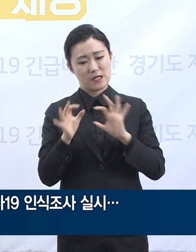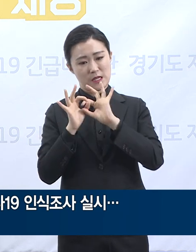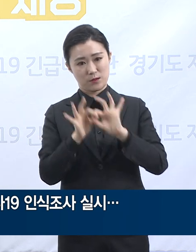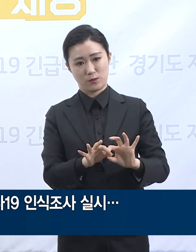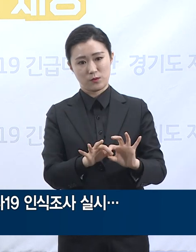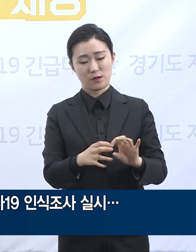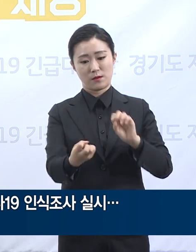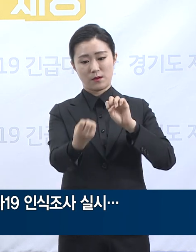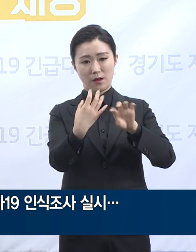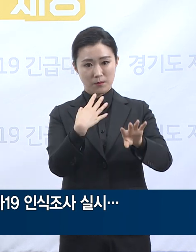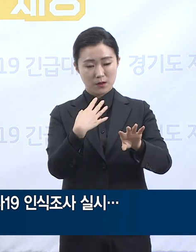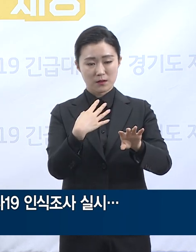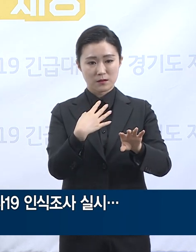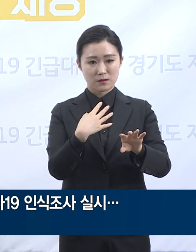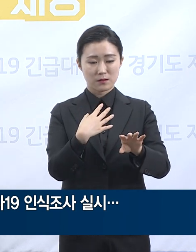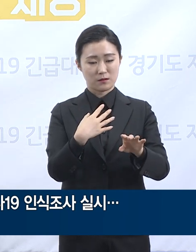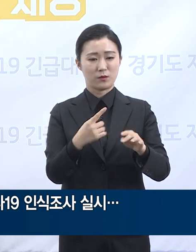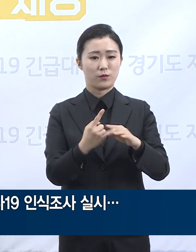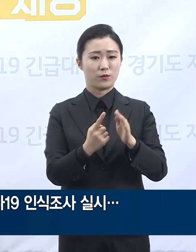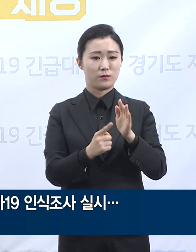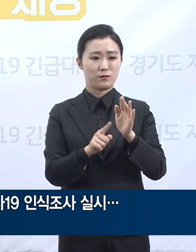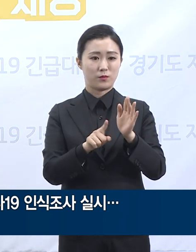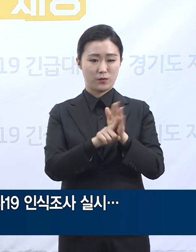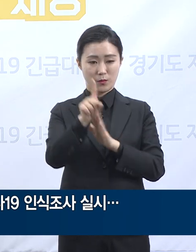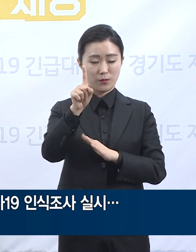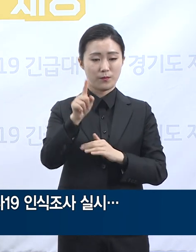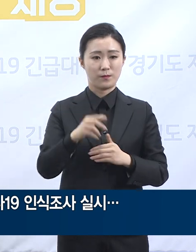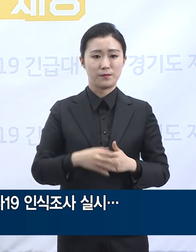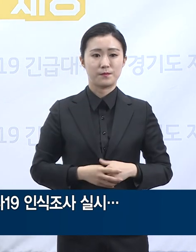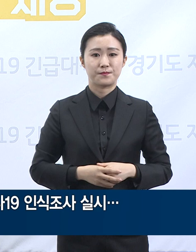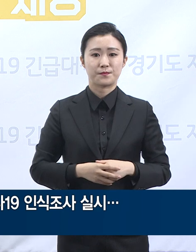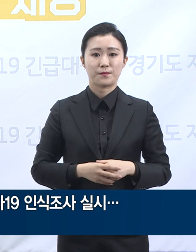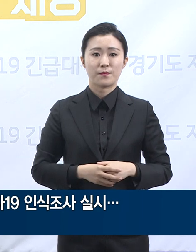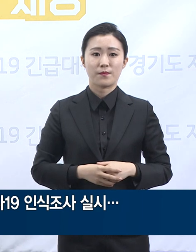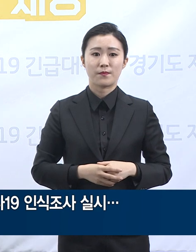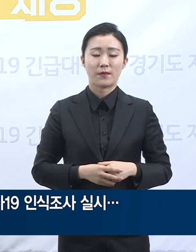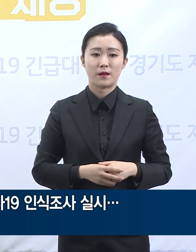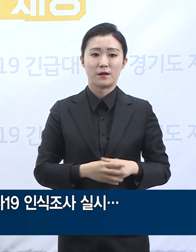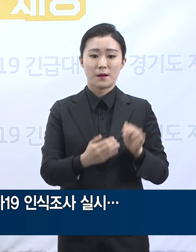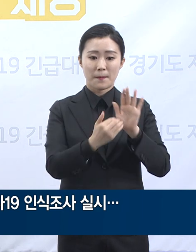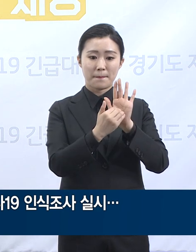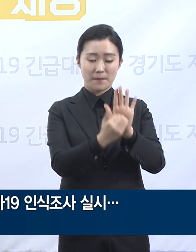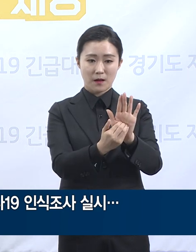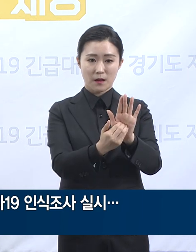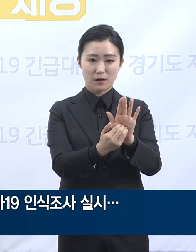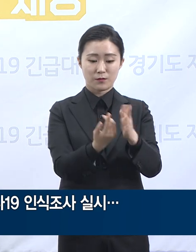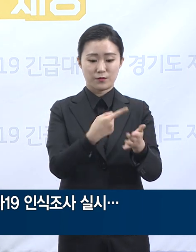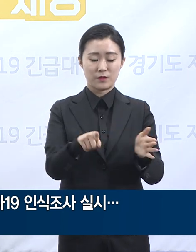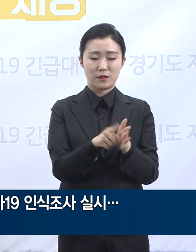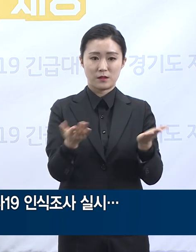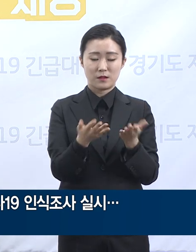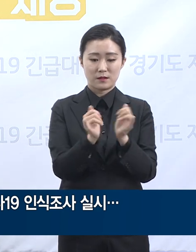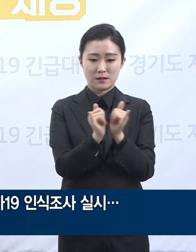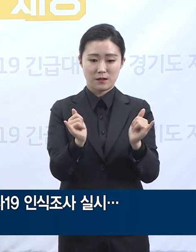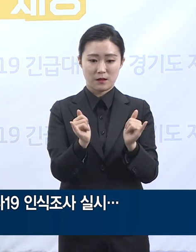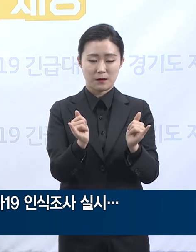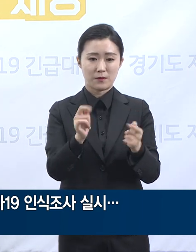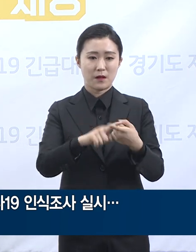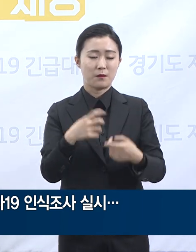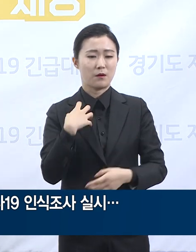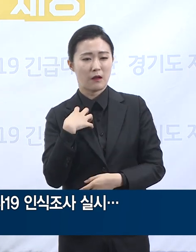최근 수도권 확진자가 증가하는 상황에서 많은 의료진들과 방역인력들이 느끼는 부담은 더 클 것이고